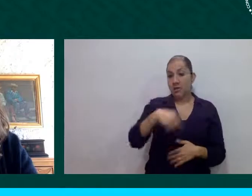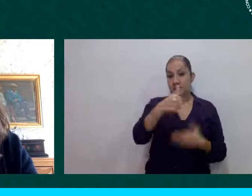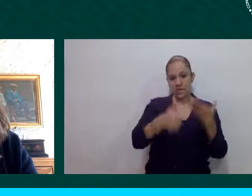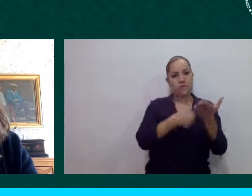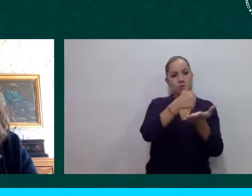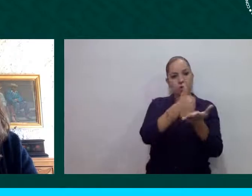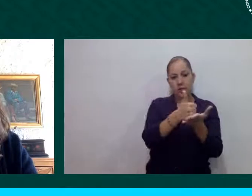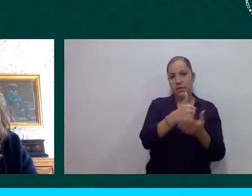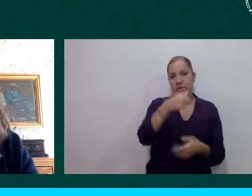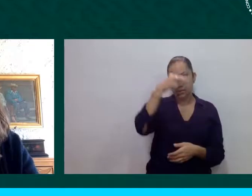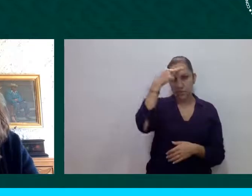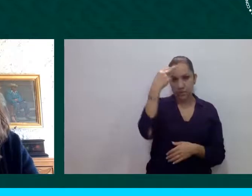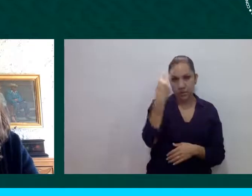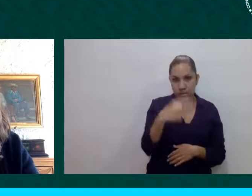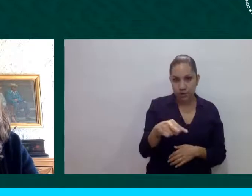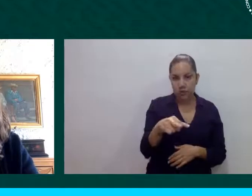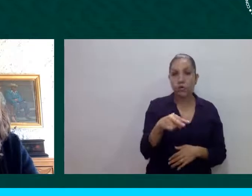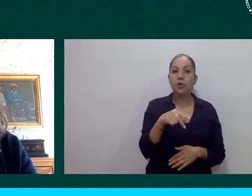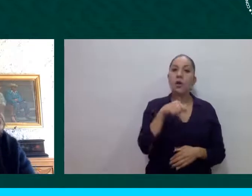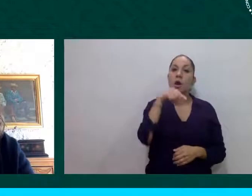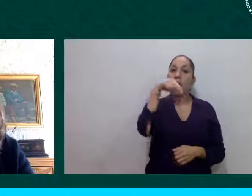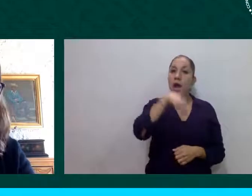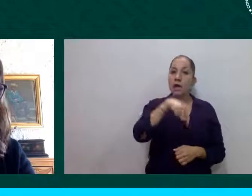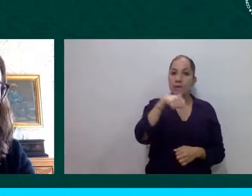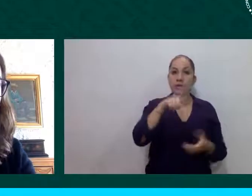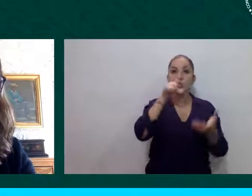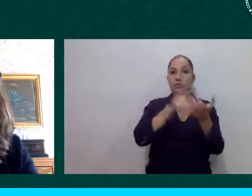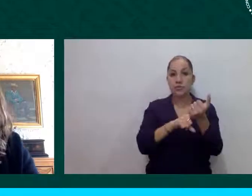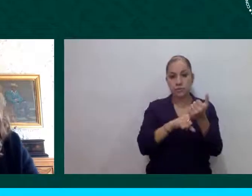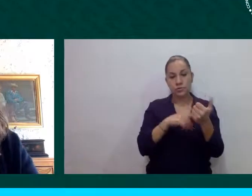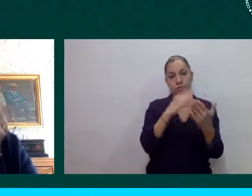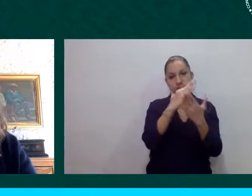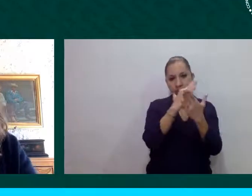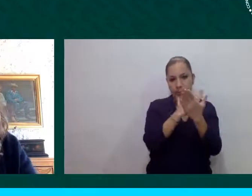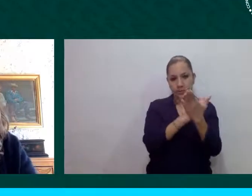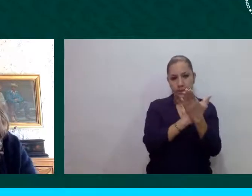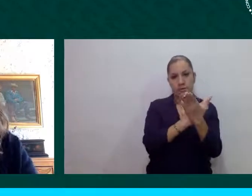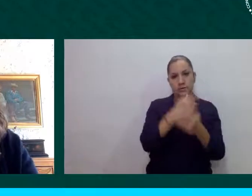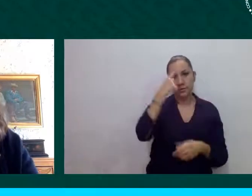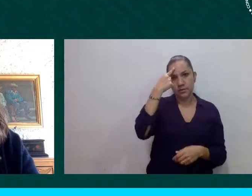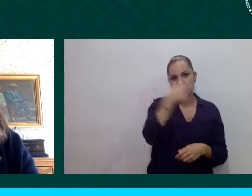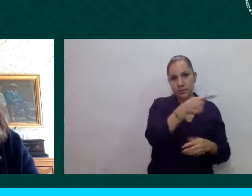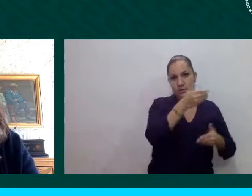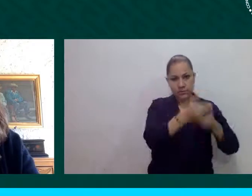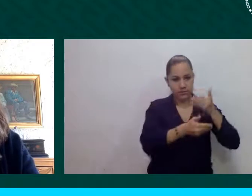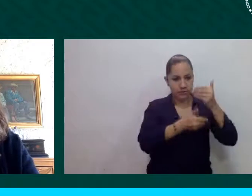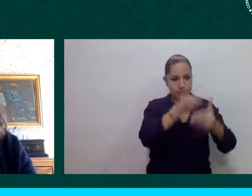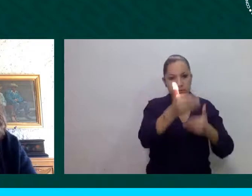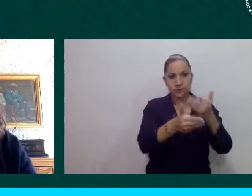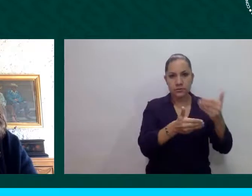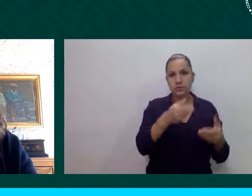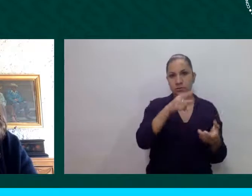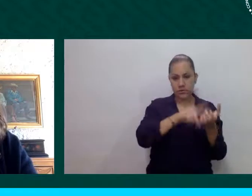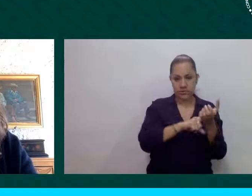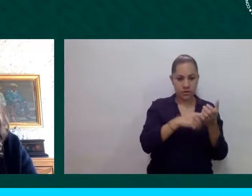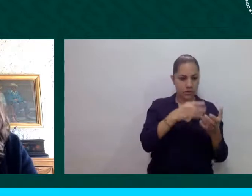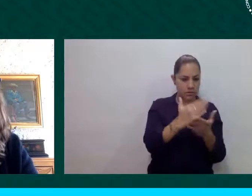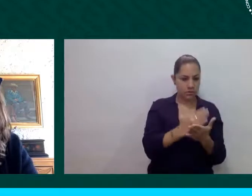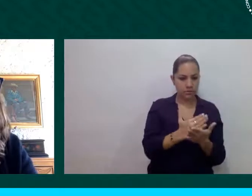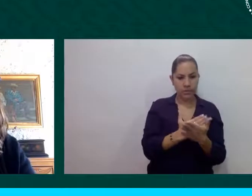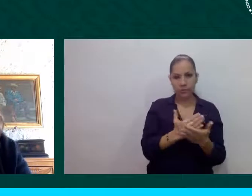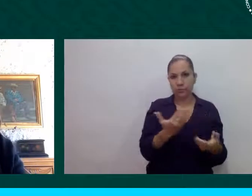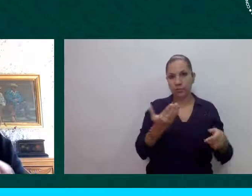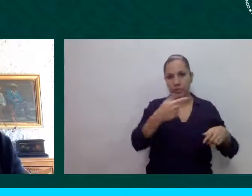de paso que recibe migración que va hacia los Estados Unidos y particularmente en los